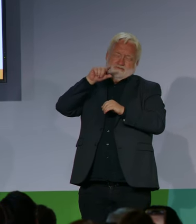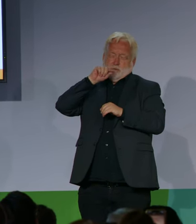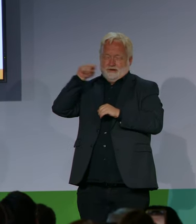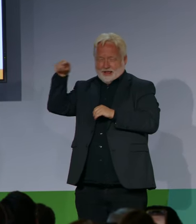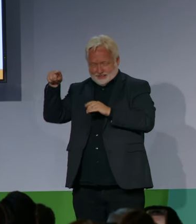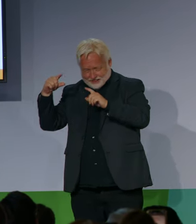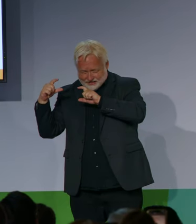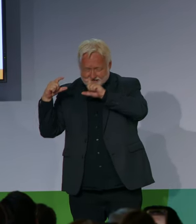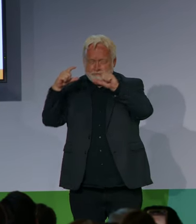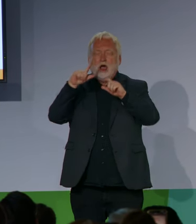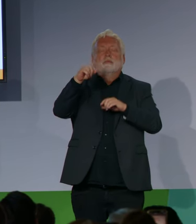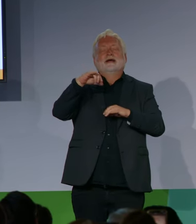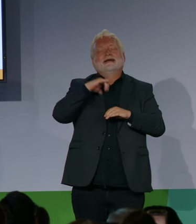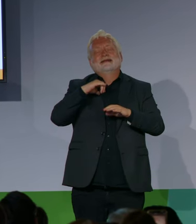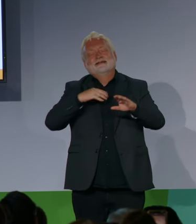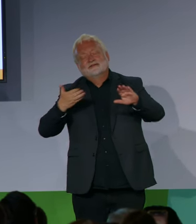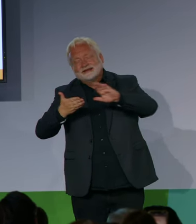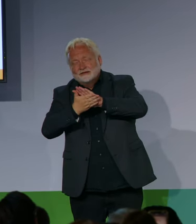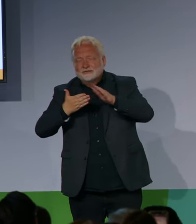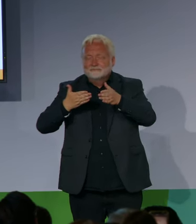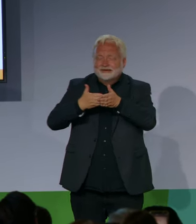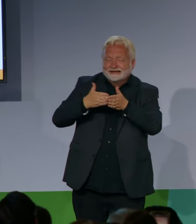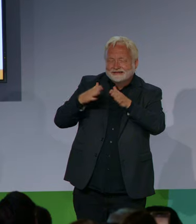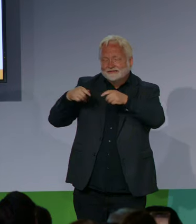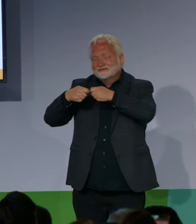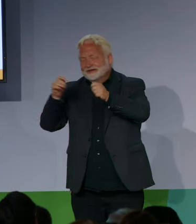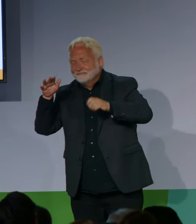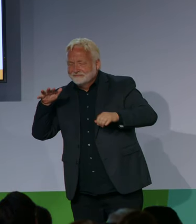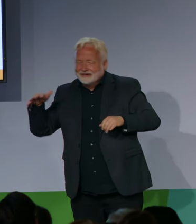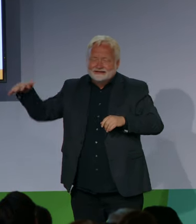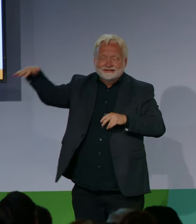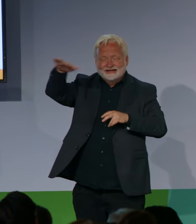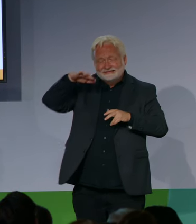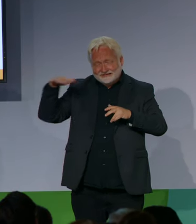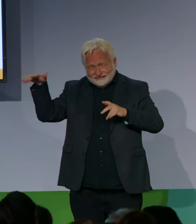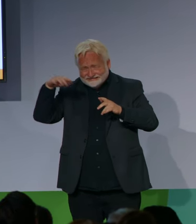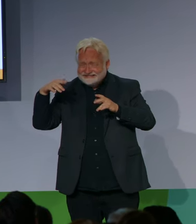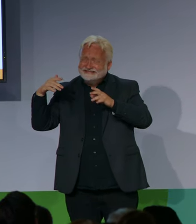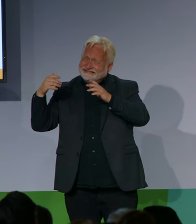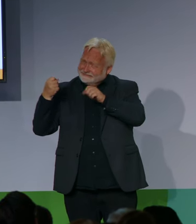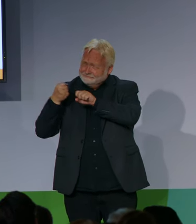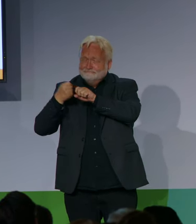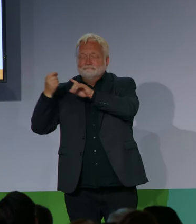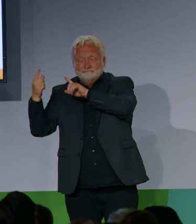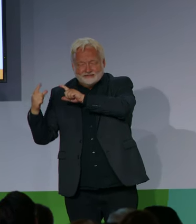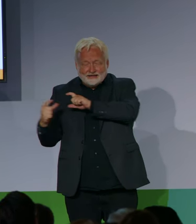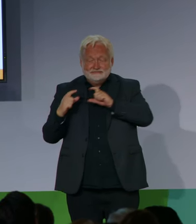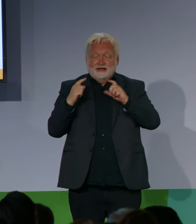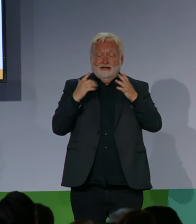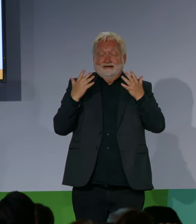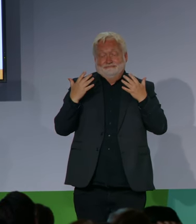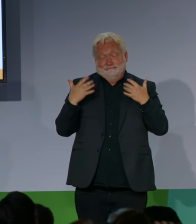Achtung der Menschenwürde in unserem Land insgesamt verdient machen. Frauen und Männer wie Sie.